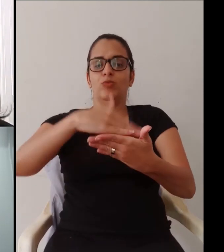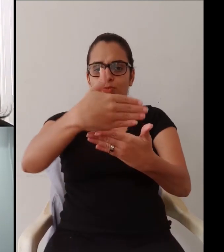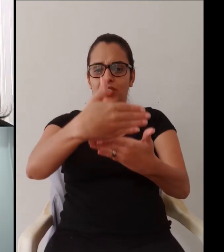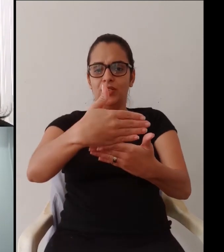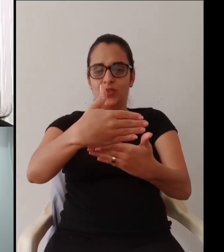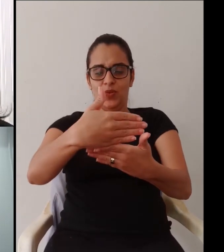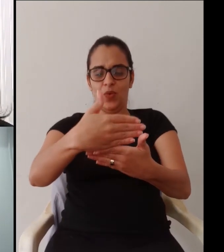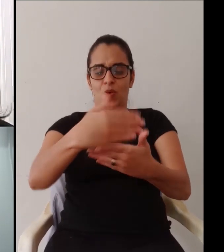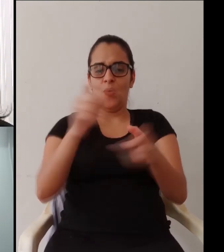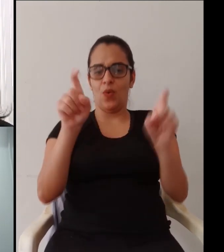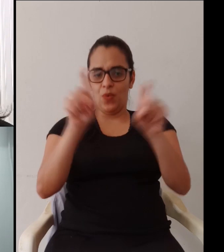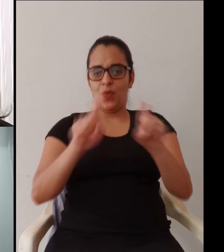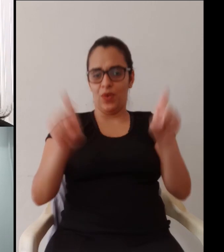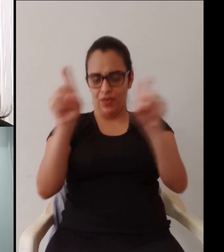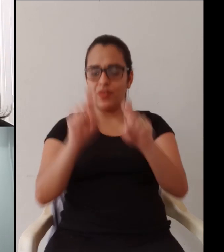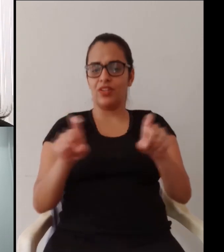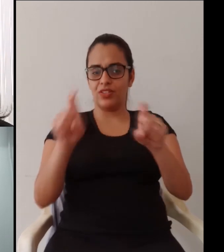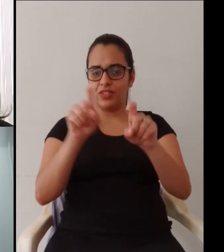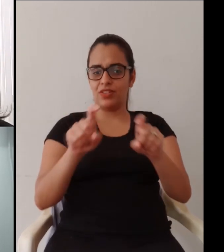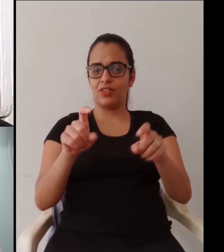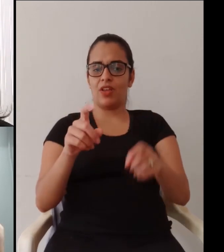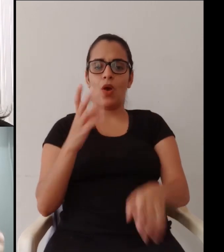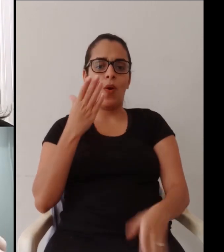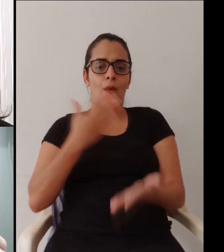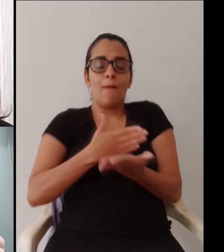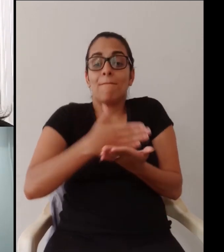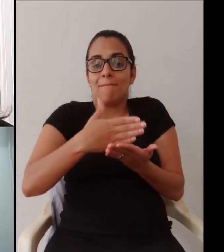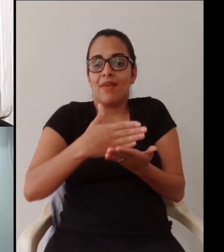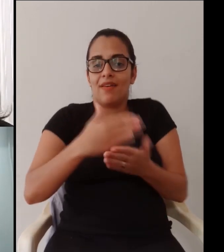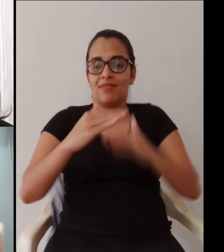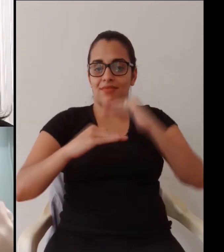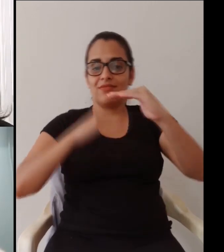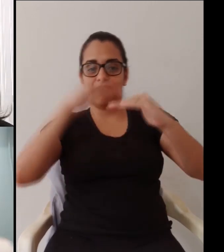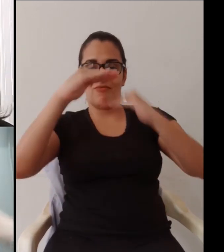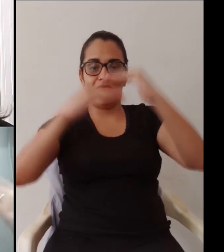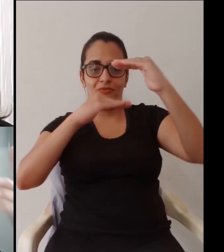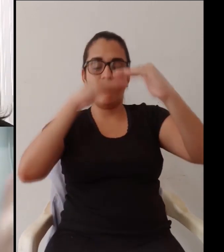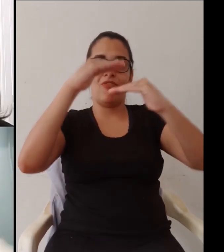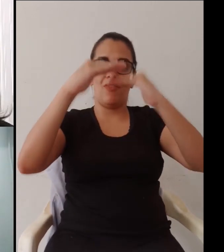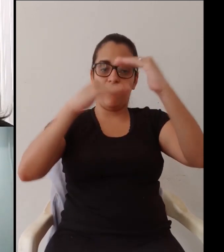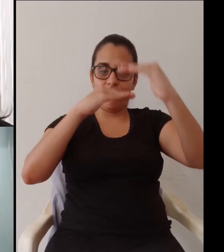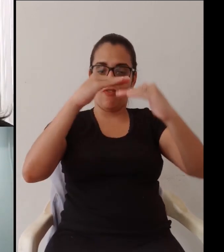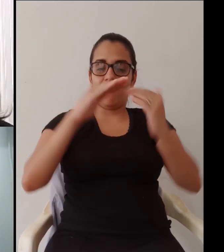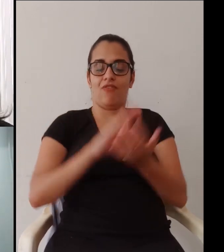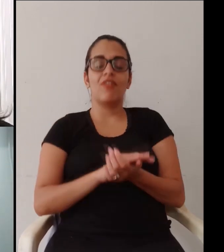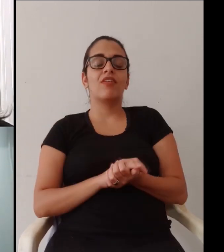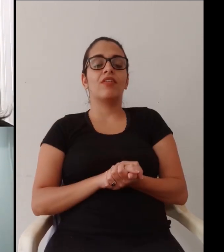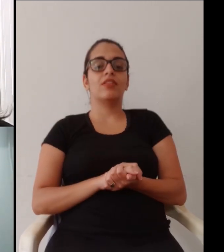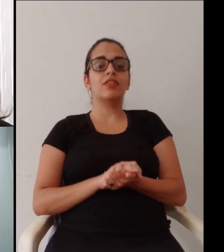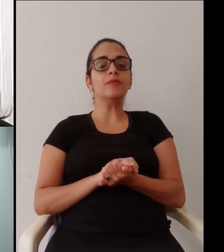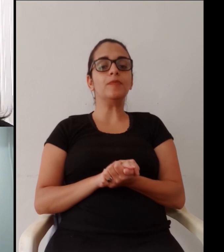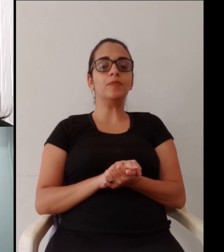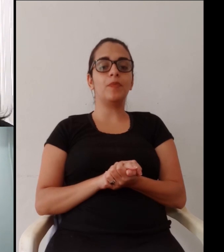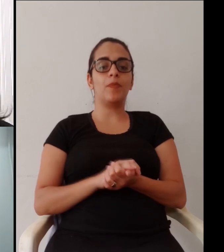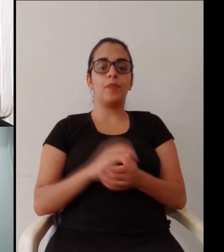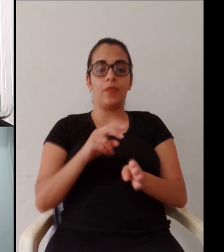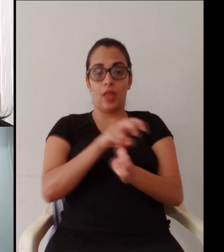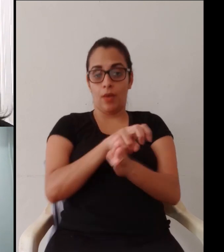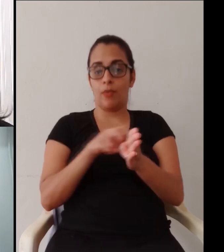estreita ainda mais porque muita gente é tímida, né? Mas quando colocam ou um computador ou alguma coisa na frente